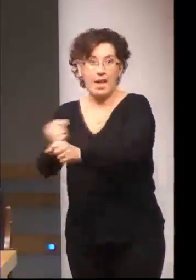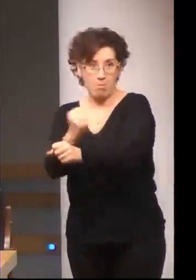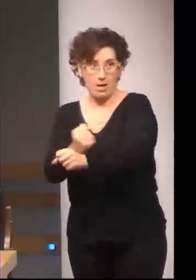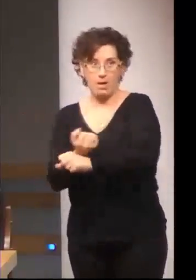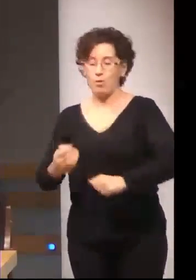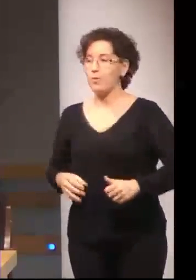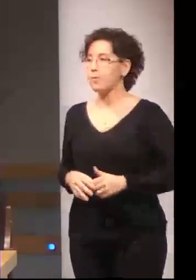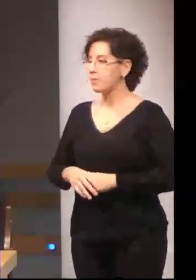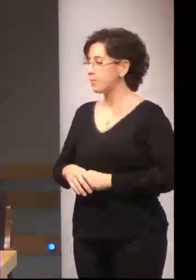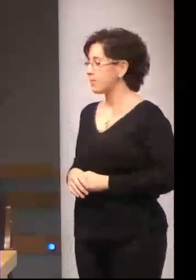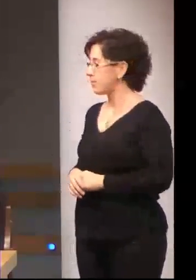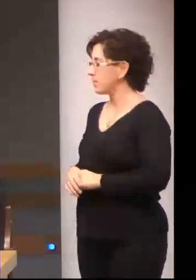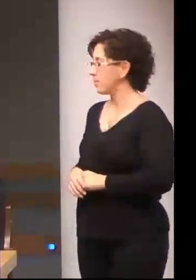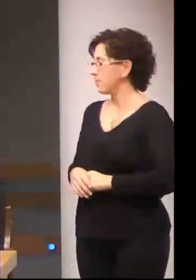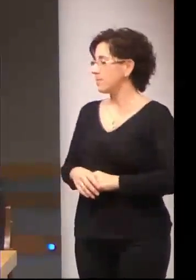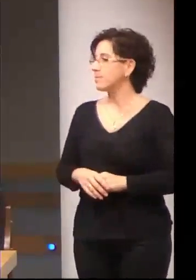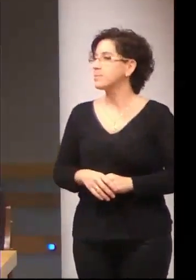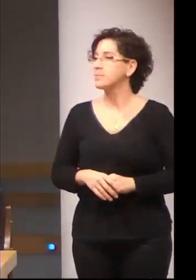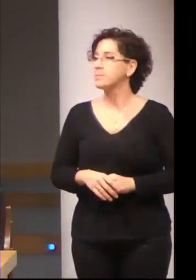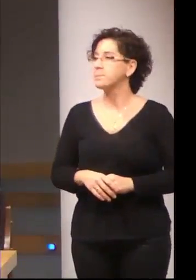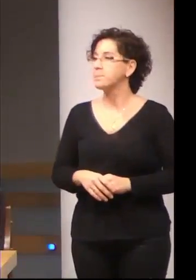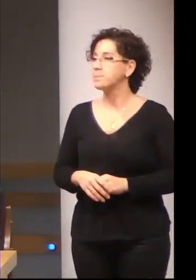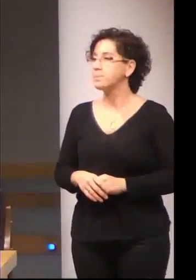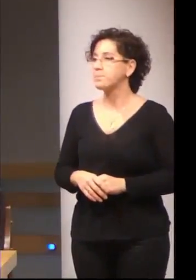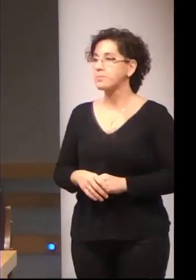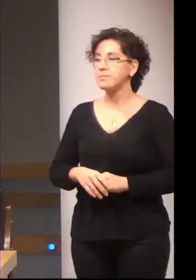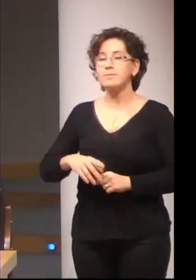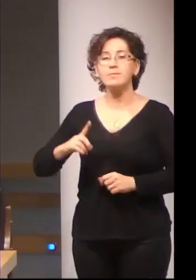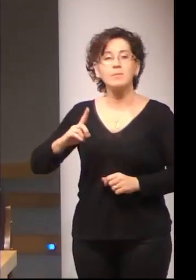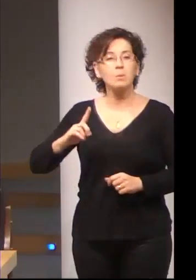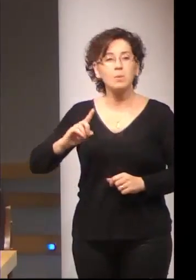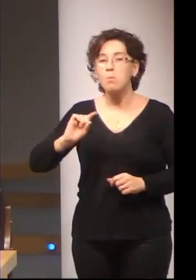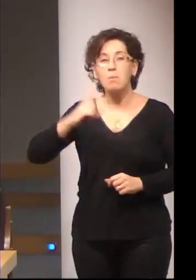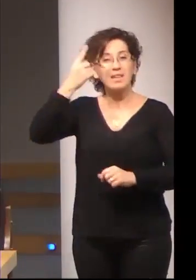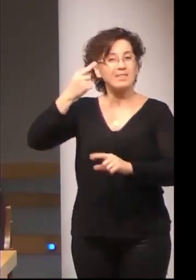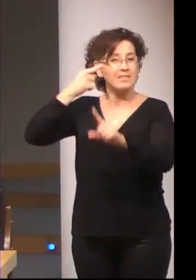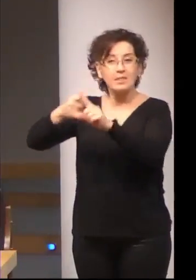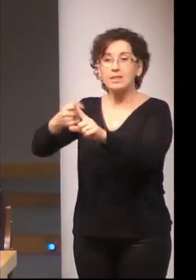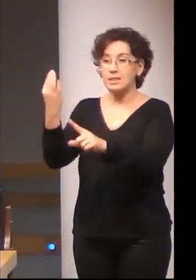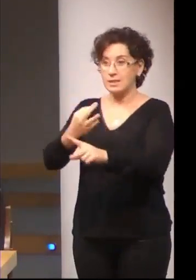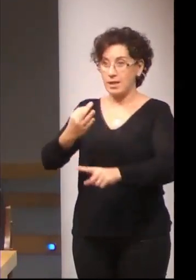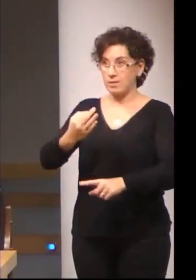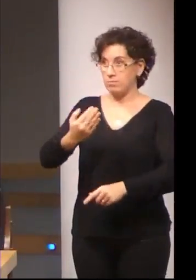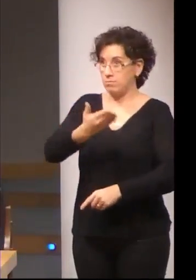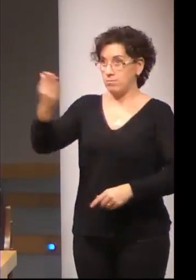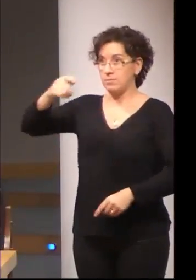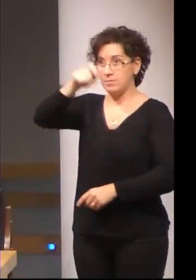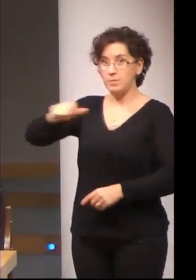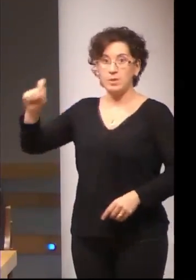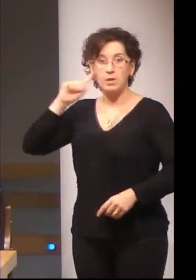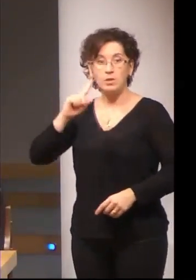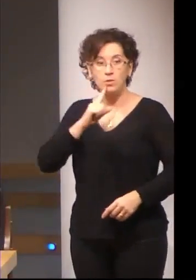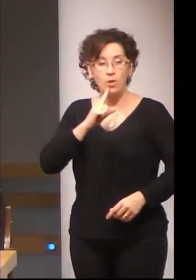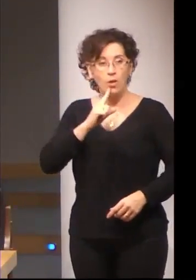haciendo una especial incidencia en que la población sorda que las personas sordas puedan acceder a la